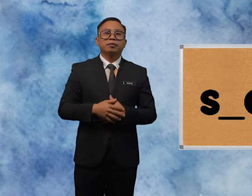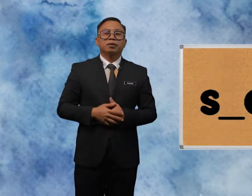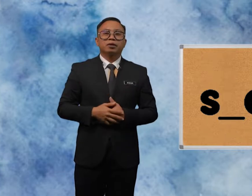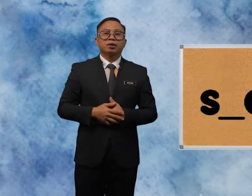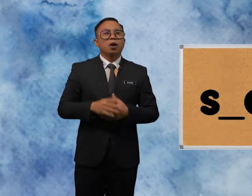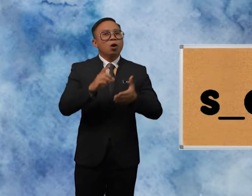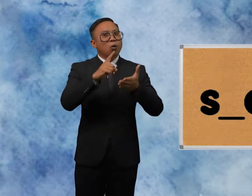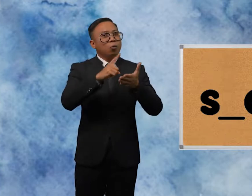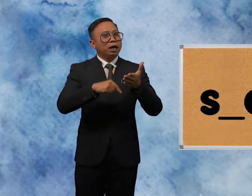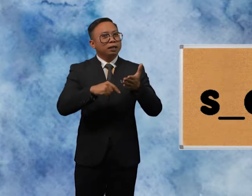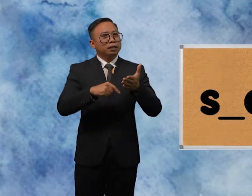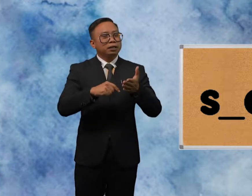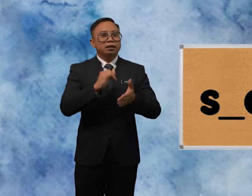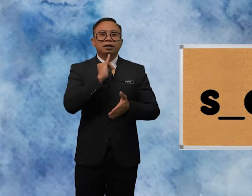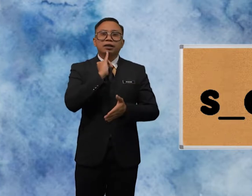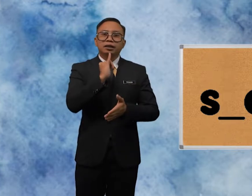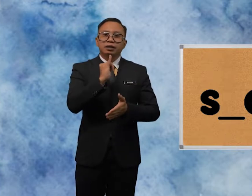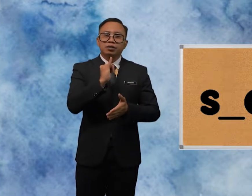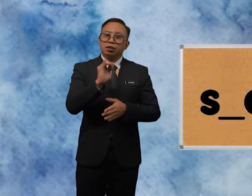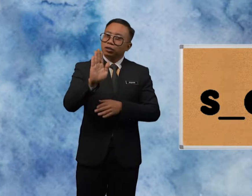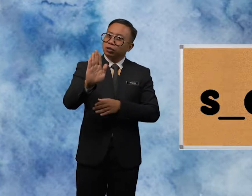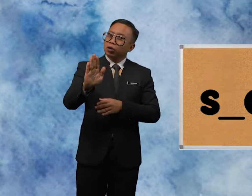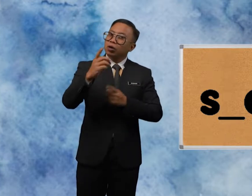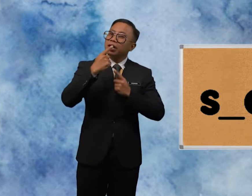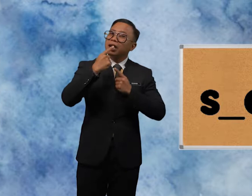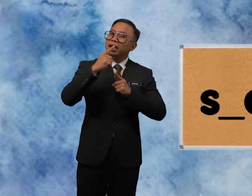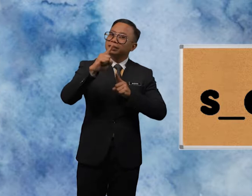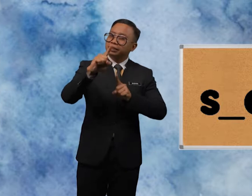What Is your Answer?